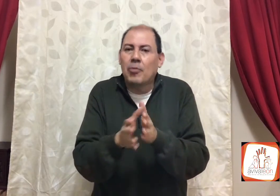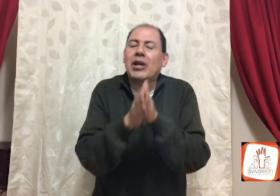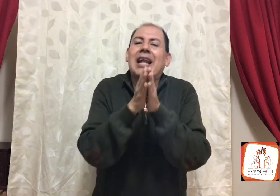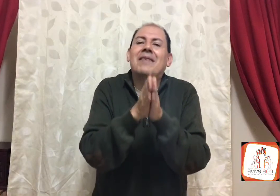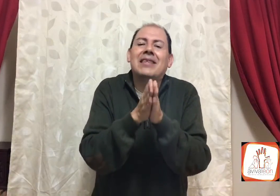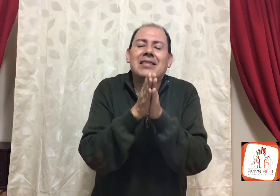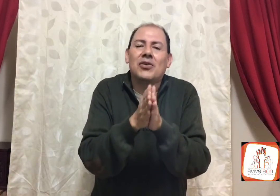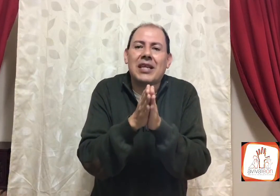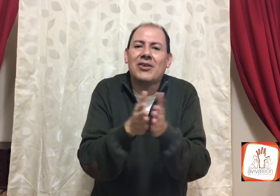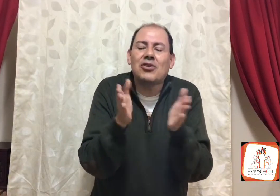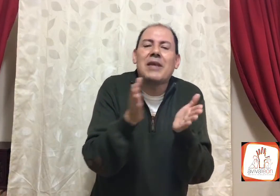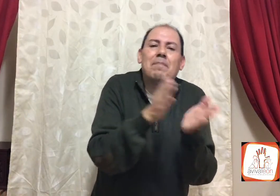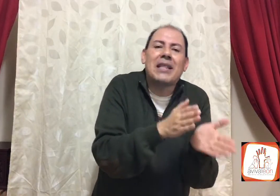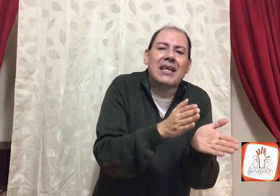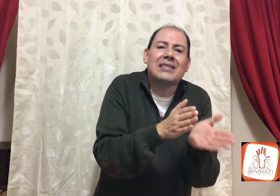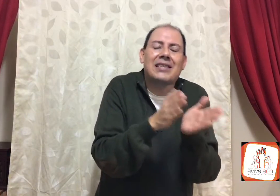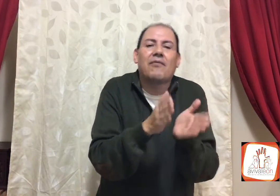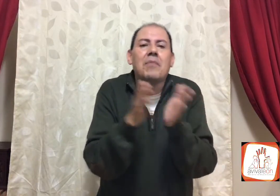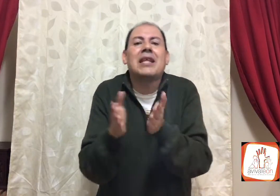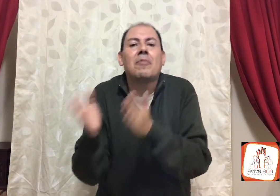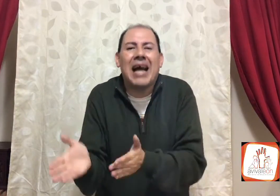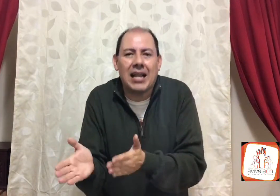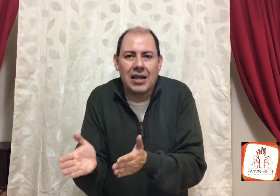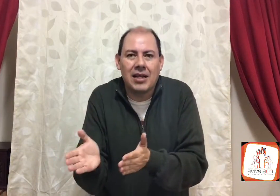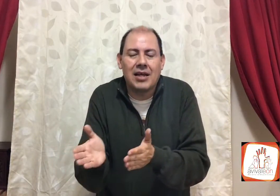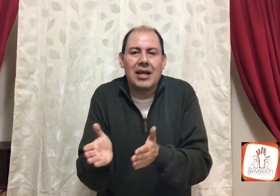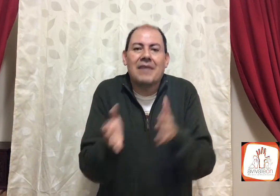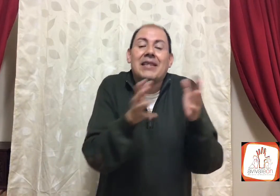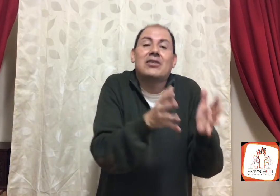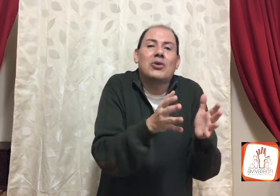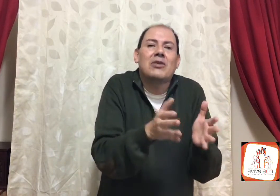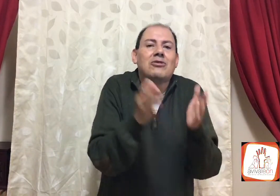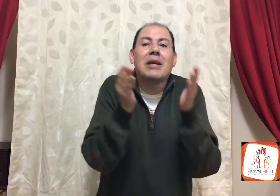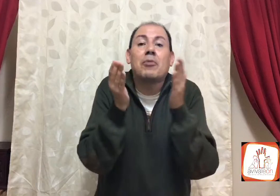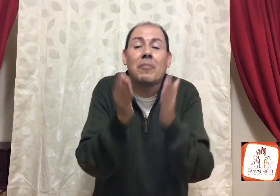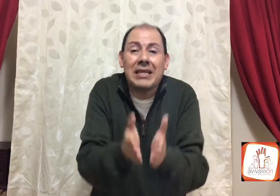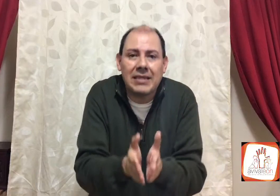porque la bendición de Dios, no depende de si te fue bien o mal, la bendición de Dios, una promesa,